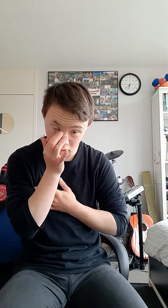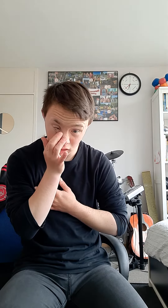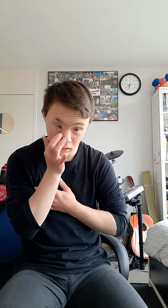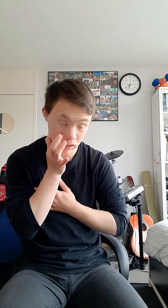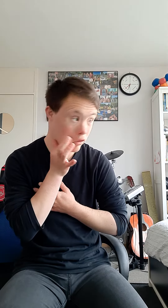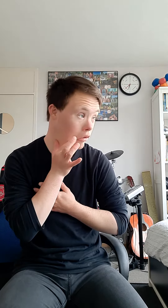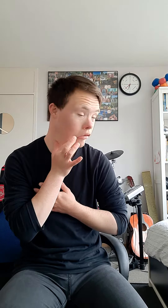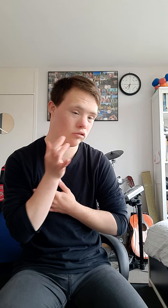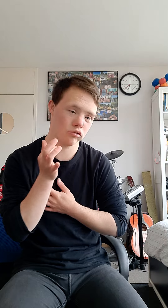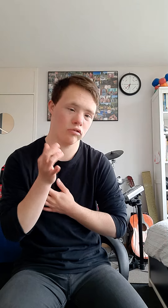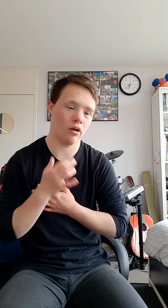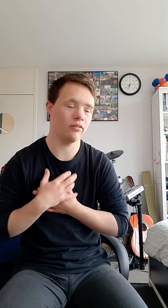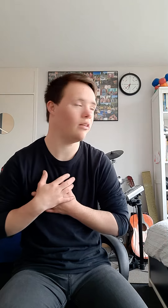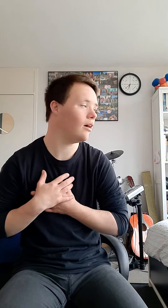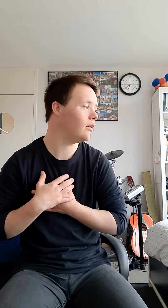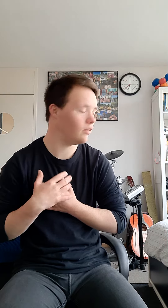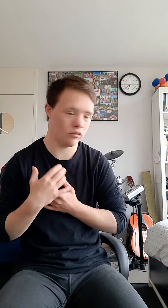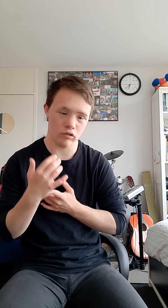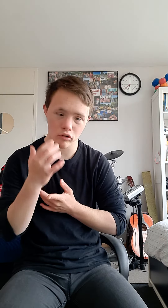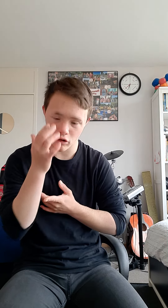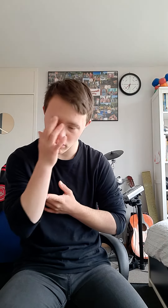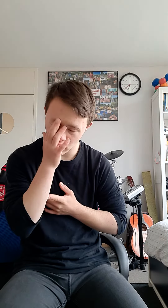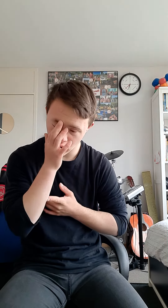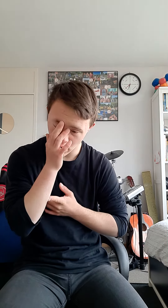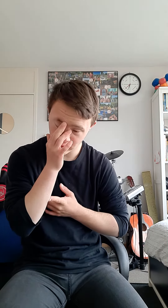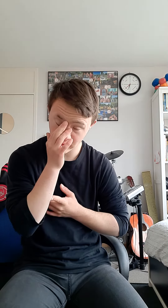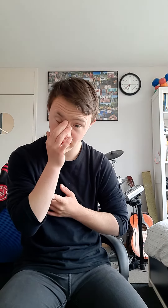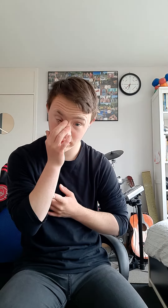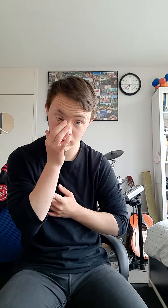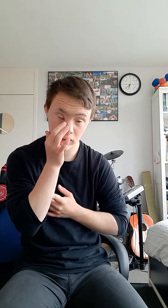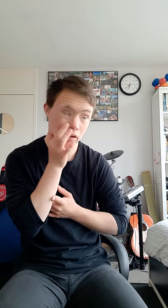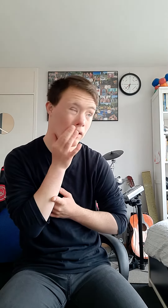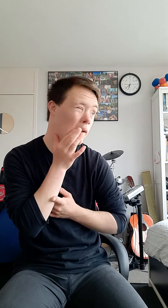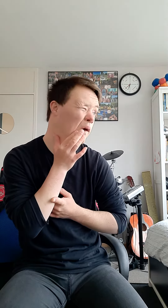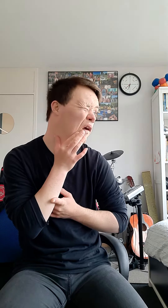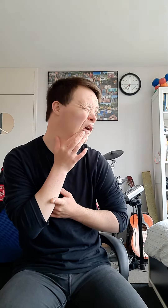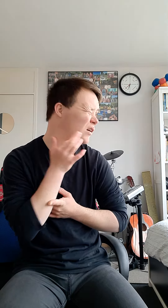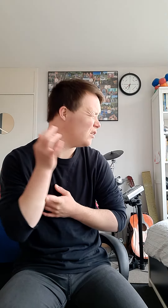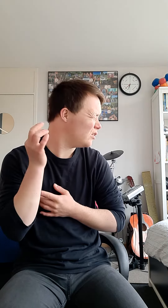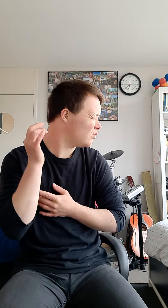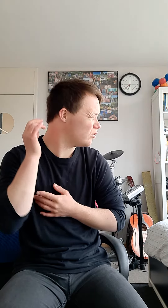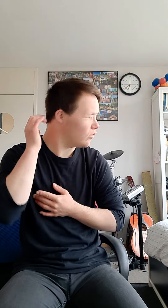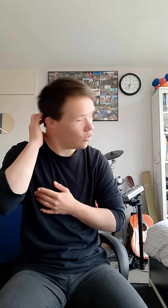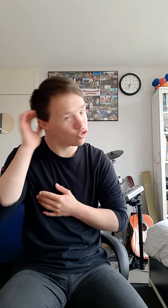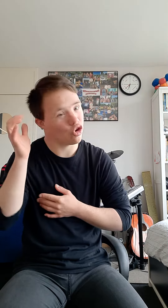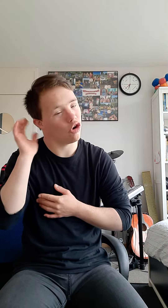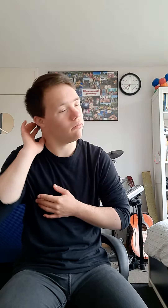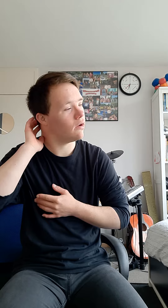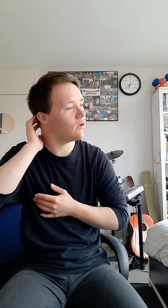en daarna in de toekomen hard gewerkt, school gemaakt.